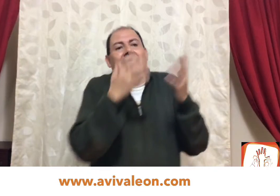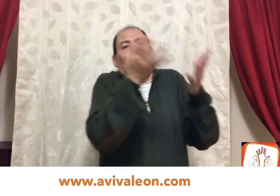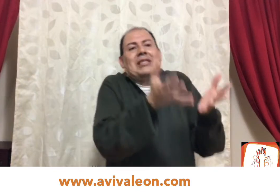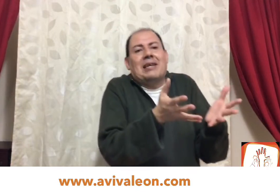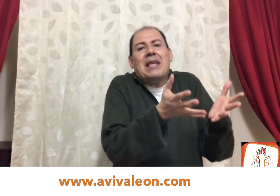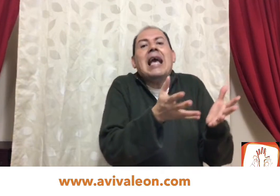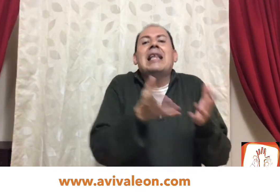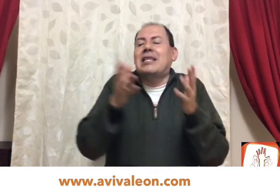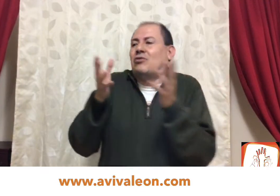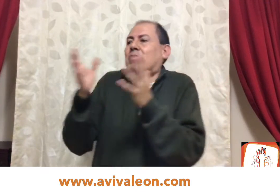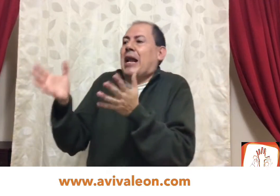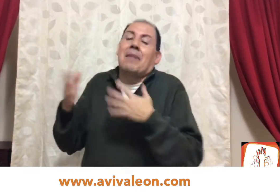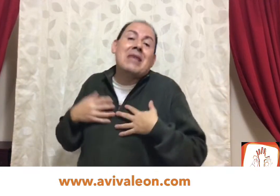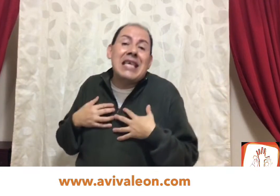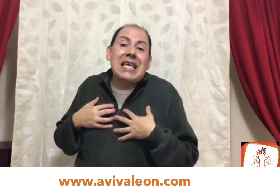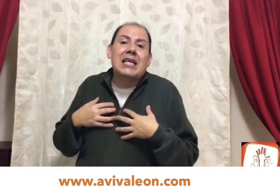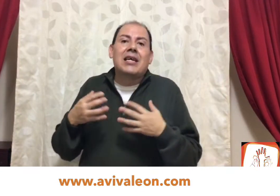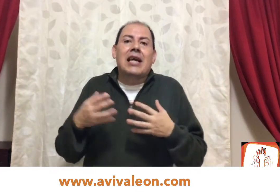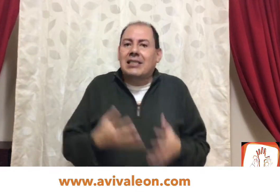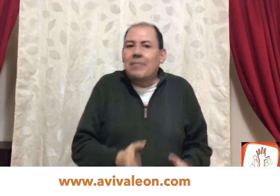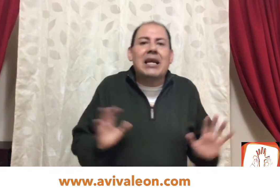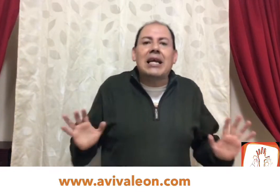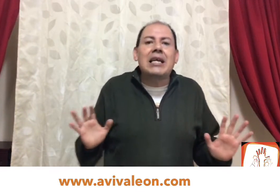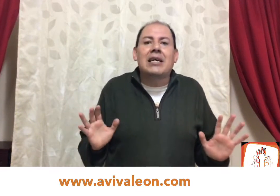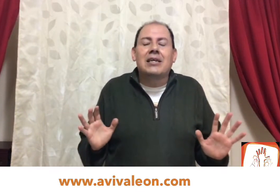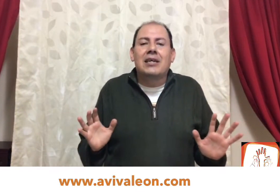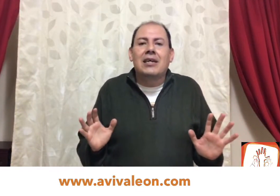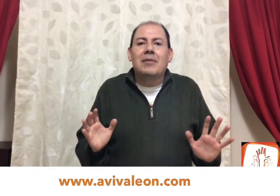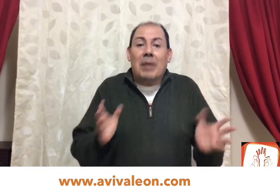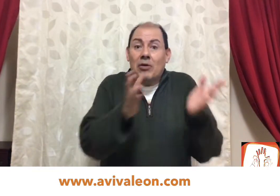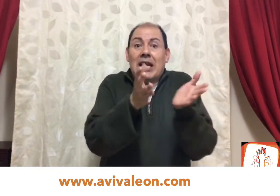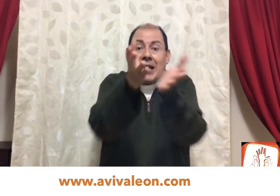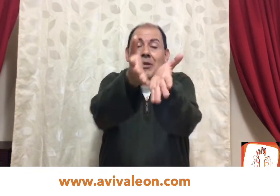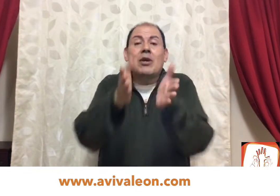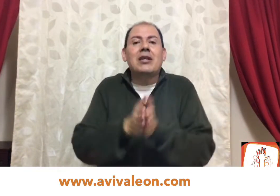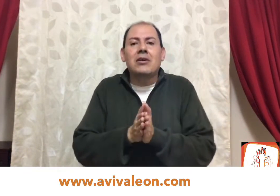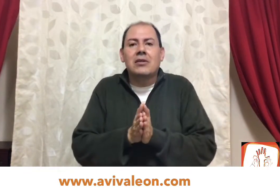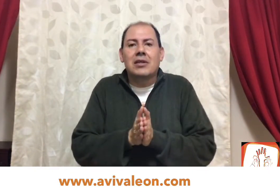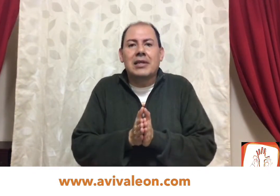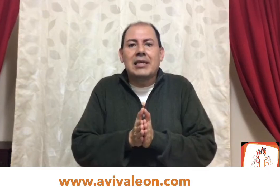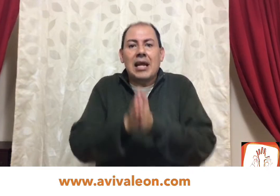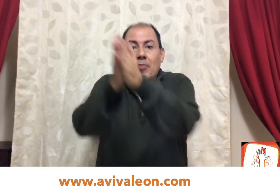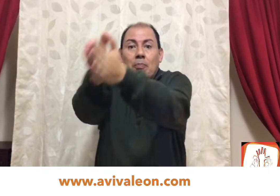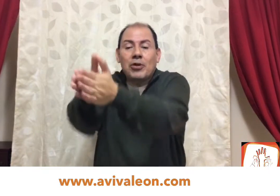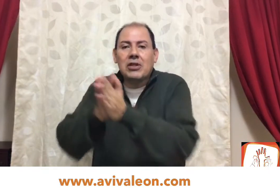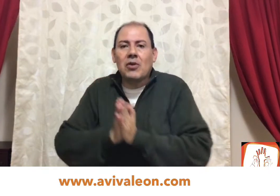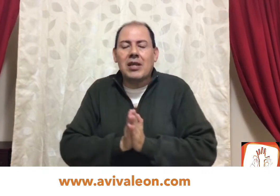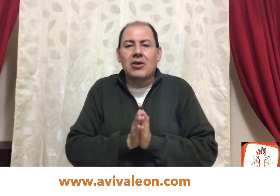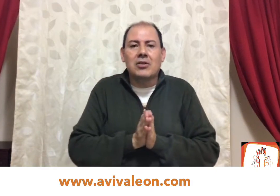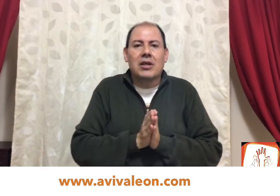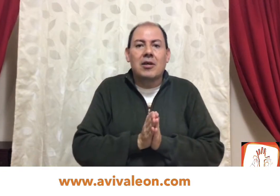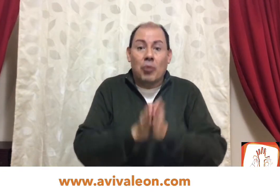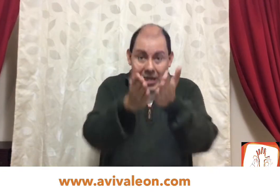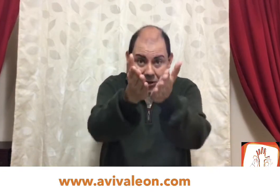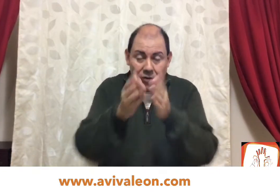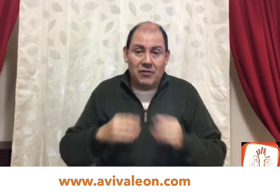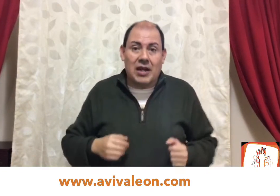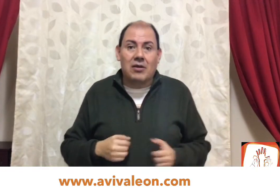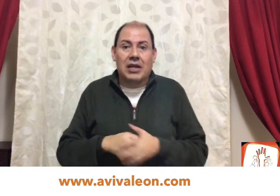esto está bien, esto es para mí, ahí está mi caída, pero y el camino de Dios, y el propósito de Dios, por eso crucificaron a